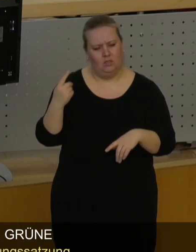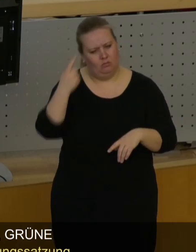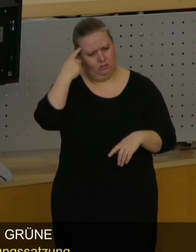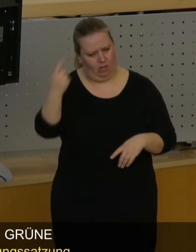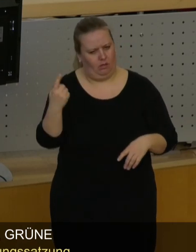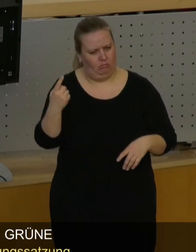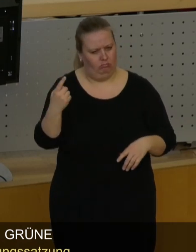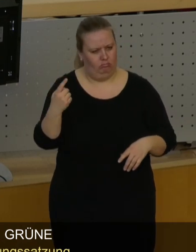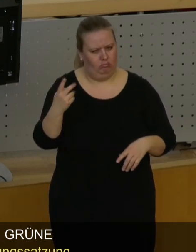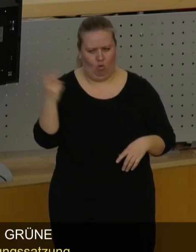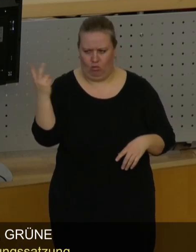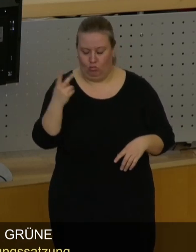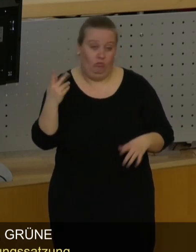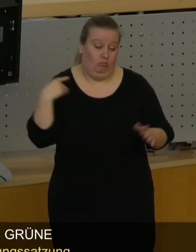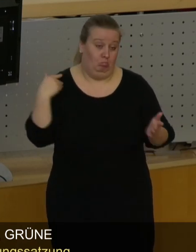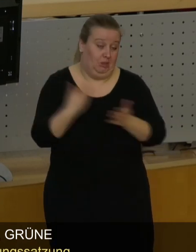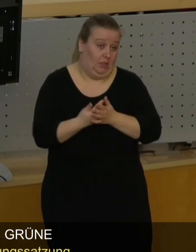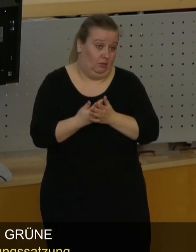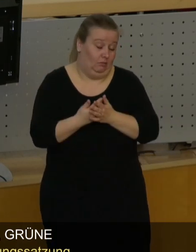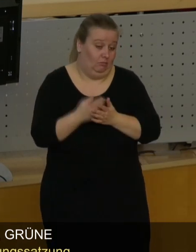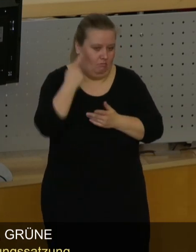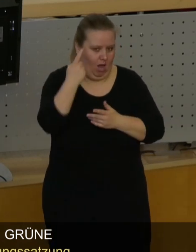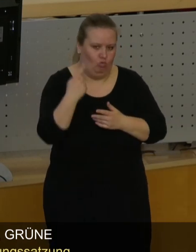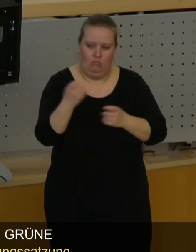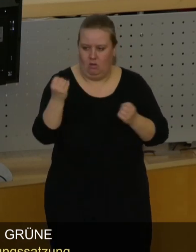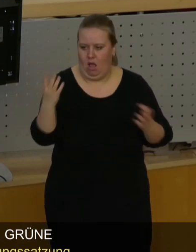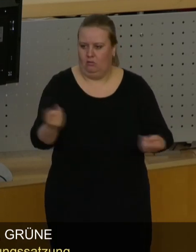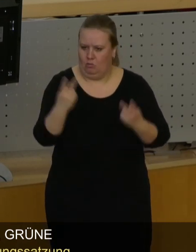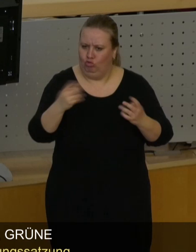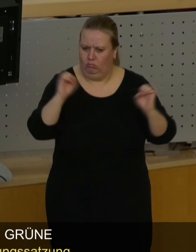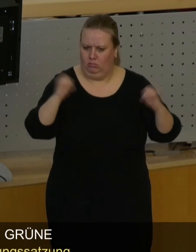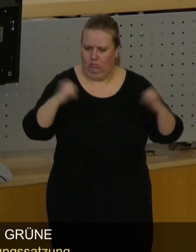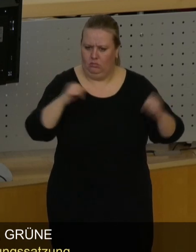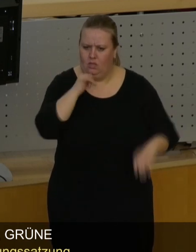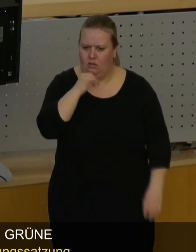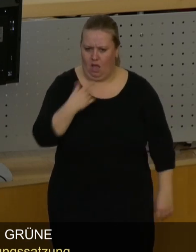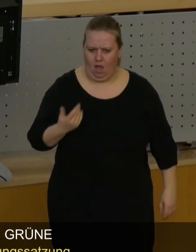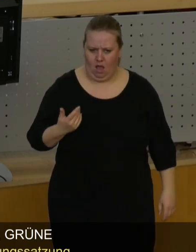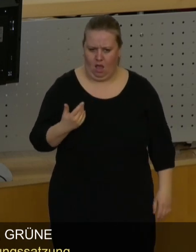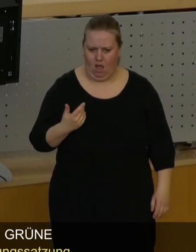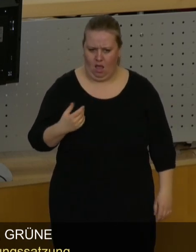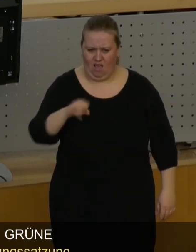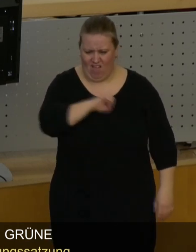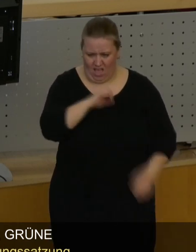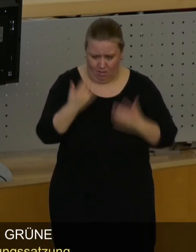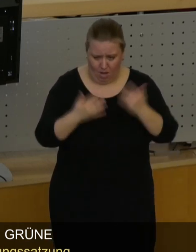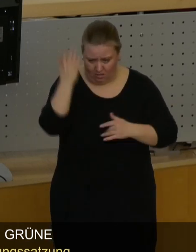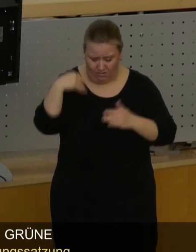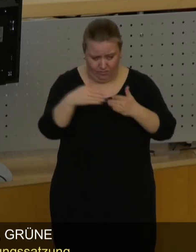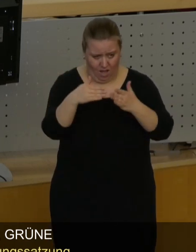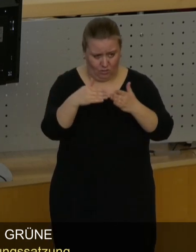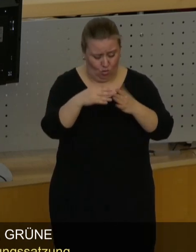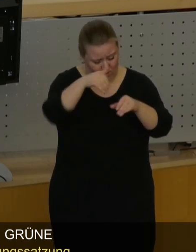festen Überzeugung bin, oder war bis heute, dass Sie selbstverständlich zustimmen. Weil in der eigenen Bilanz Ihrer Fraktion